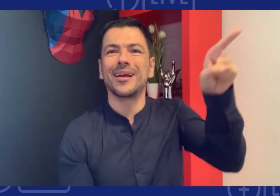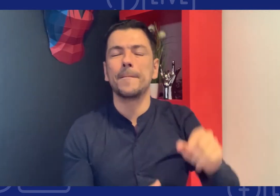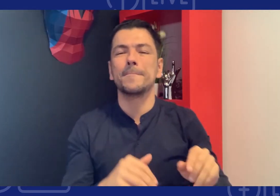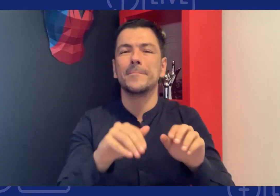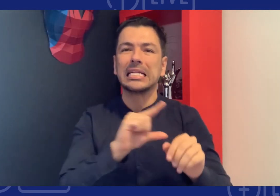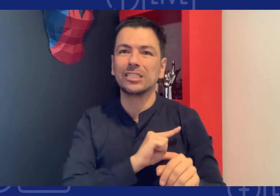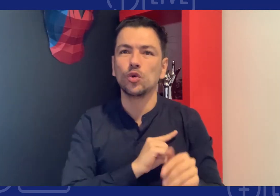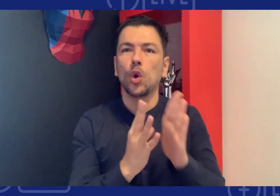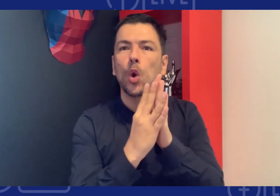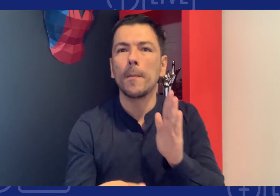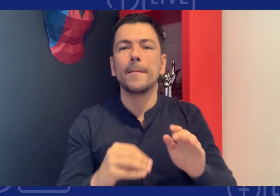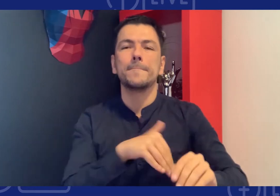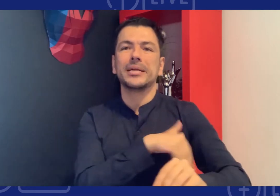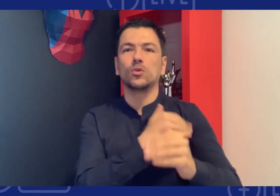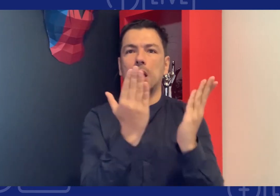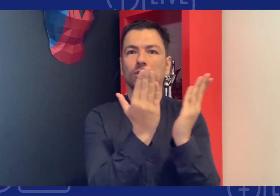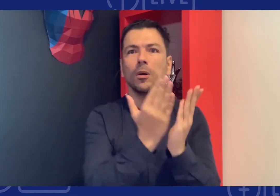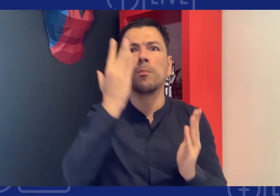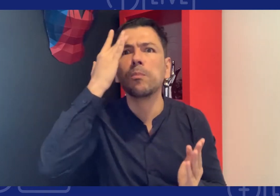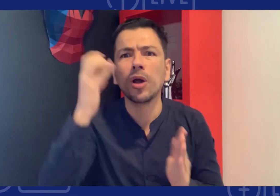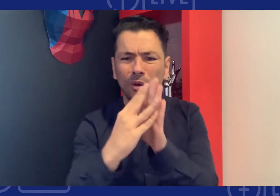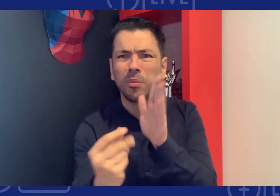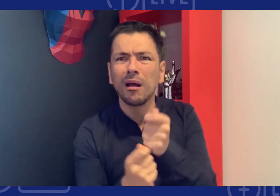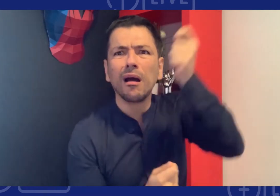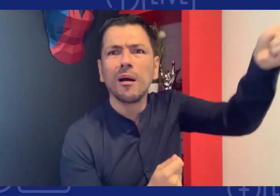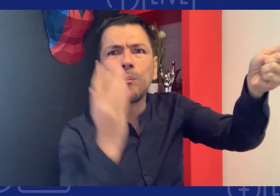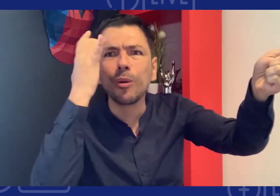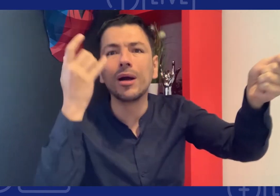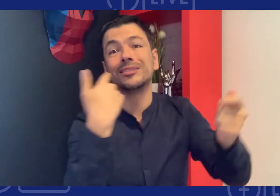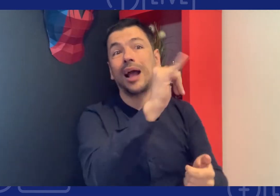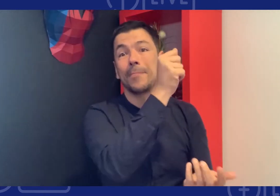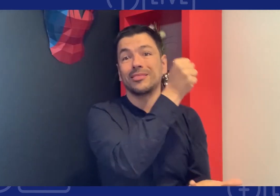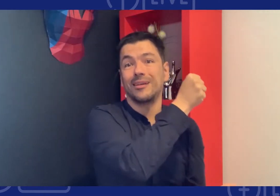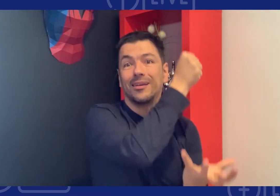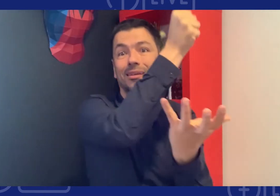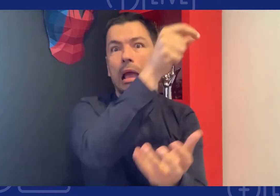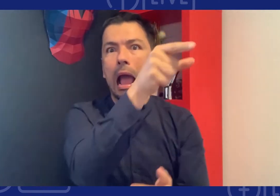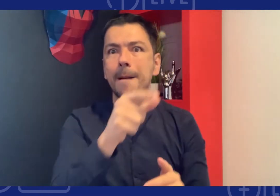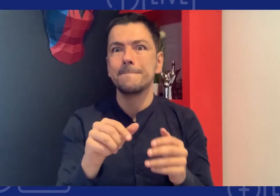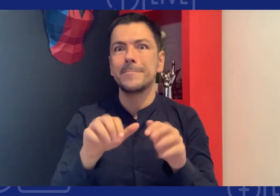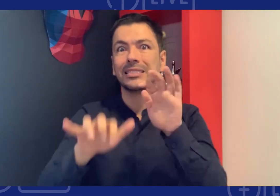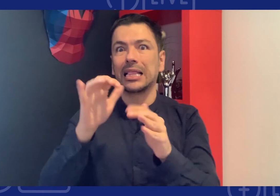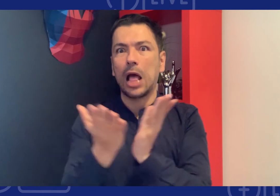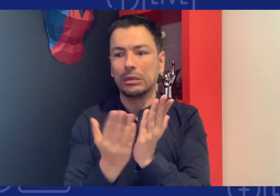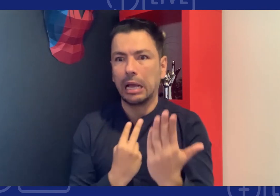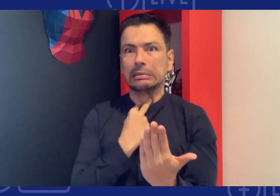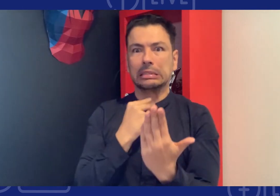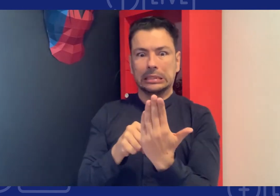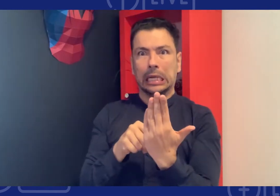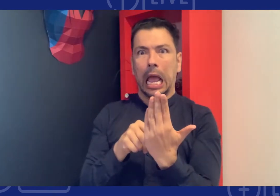con copia a fenascol con copia al insor con copia al ministerio de educación porque porque el